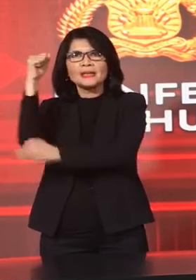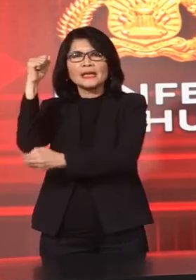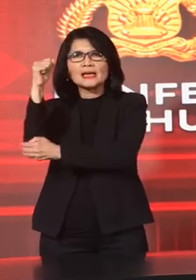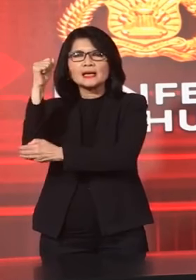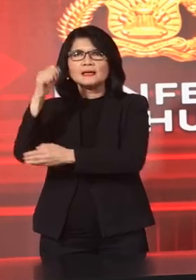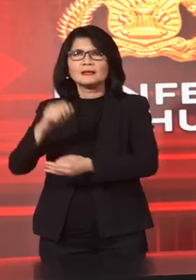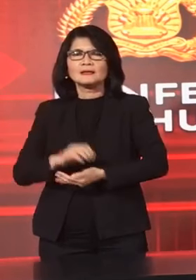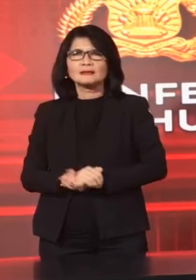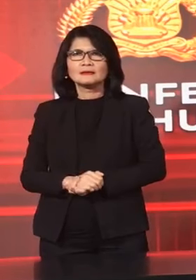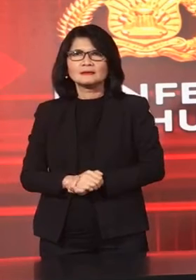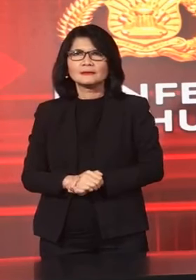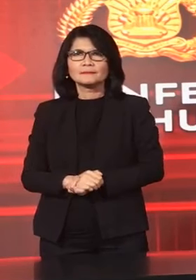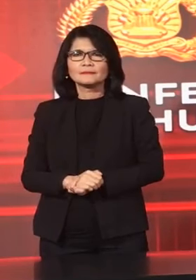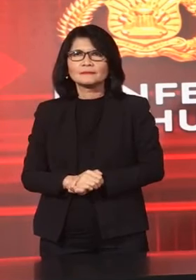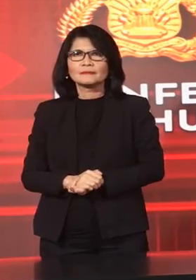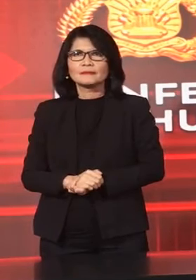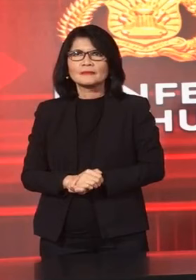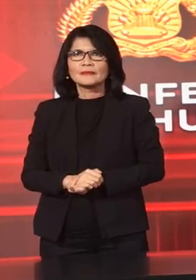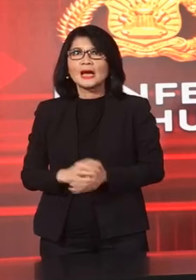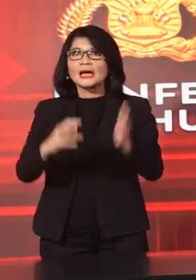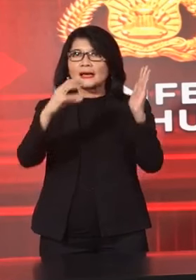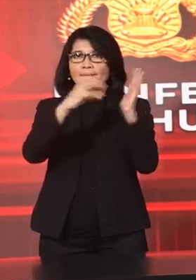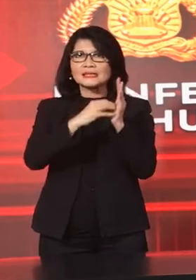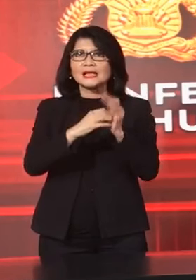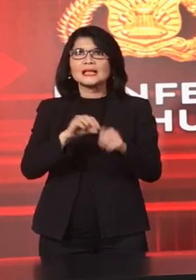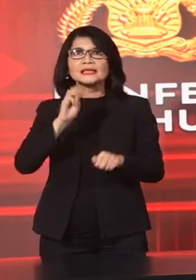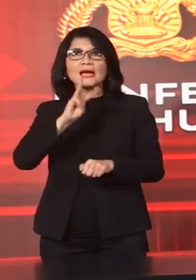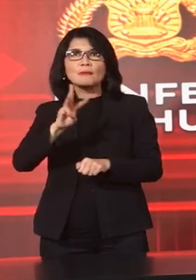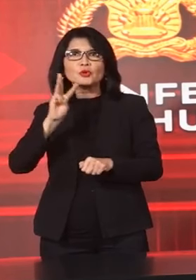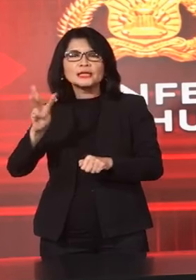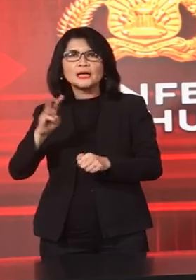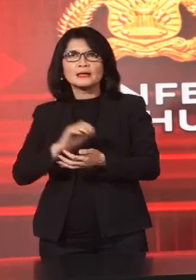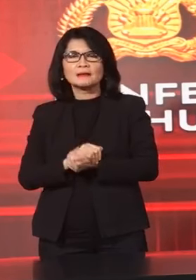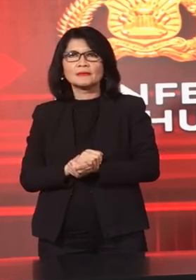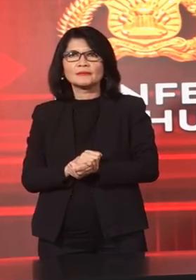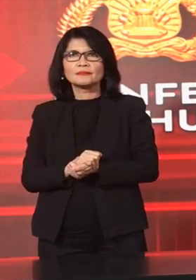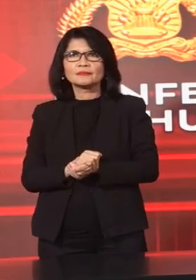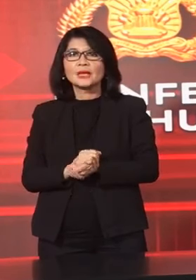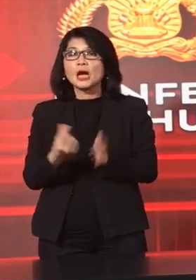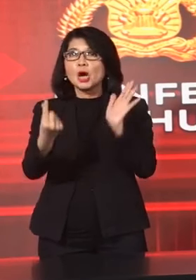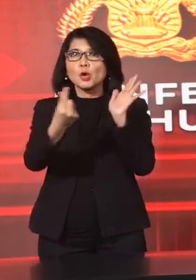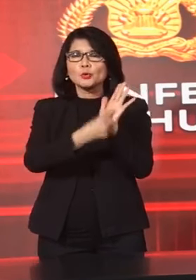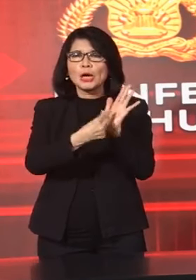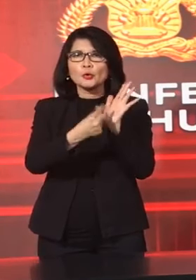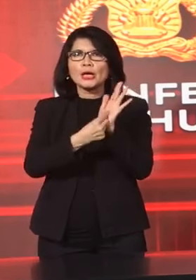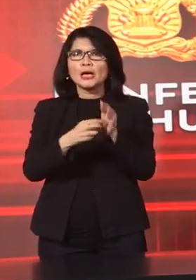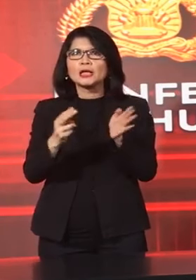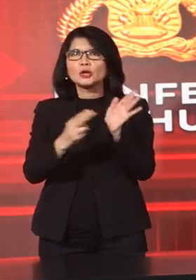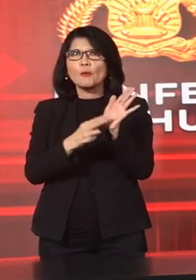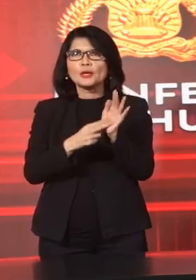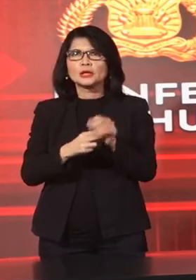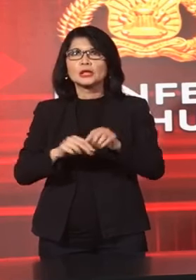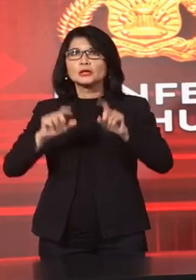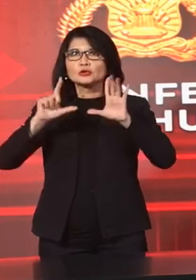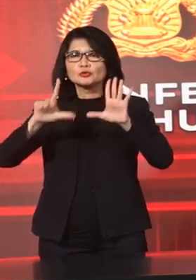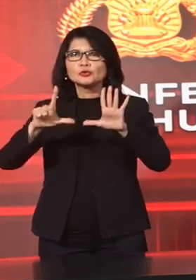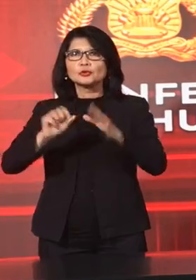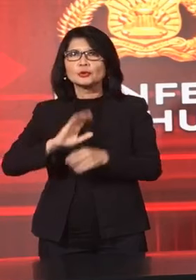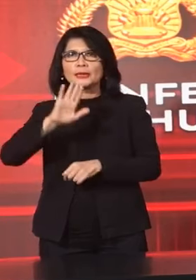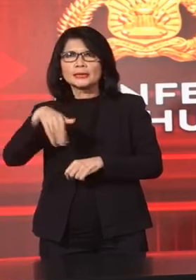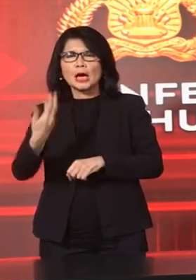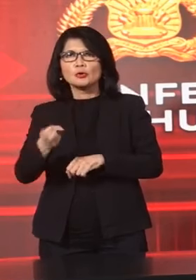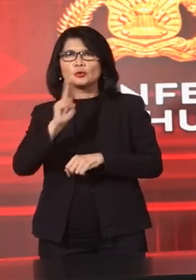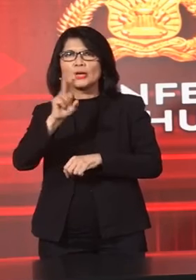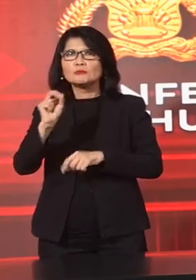Dan Pasal 33 Undang Undang Nomor 7 Tahun